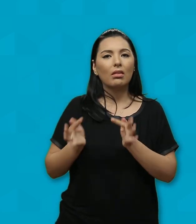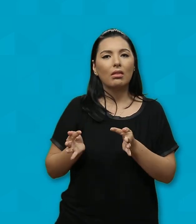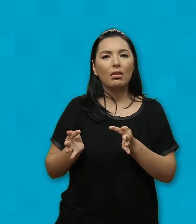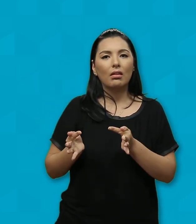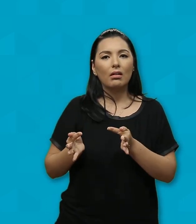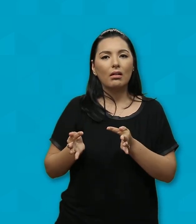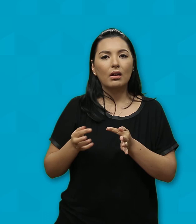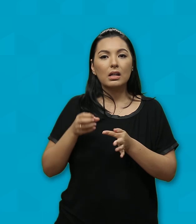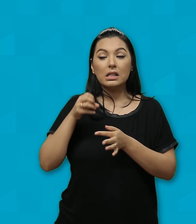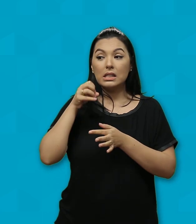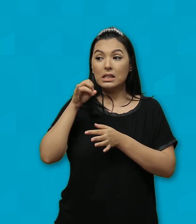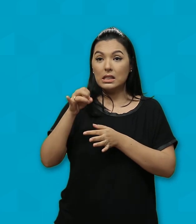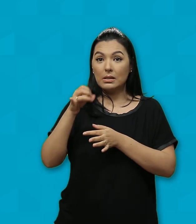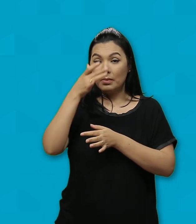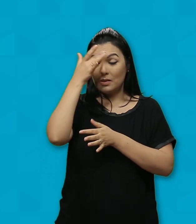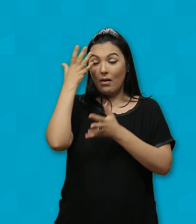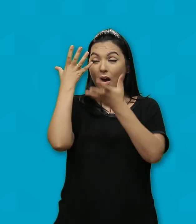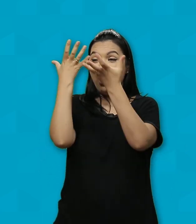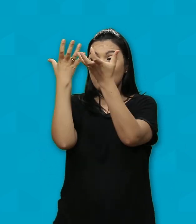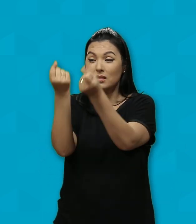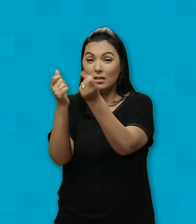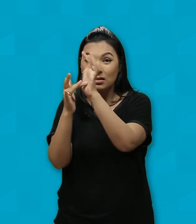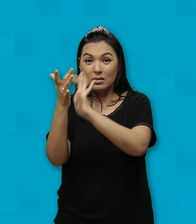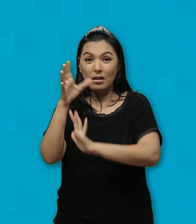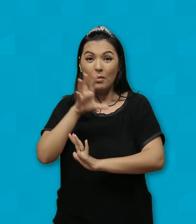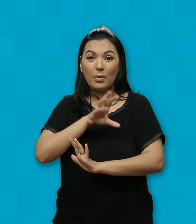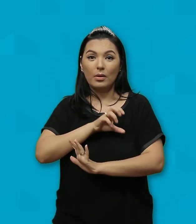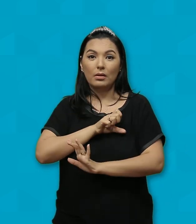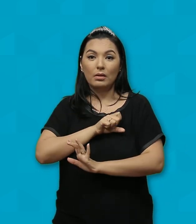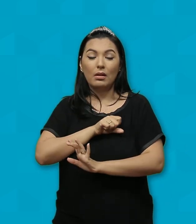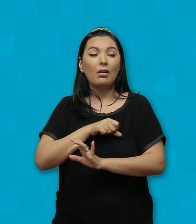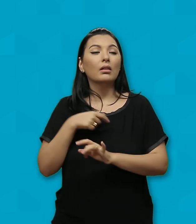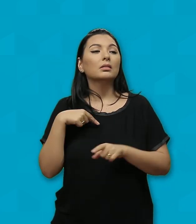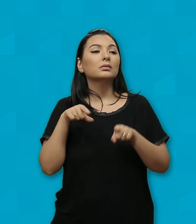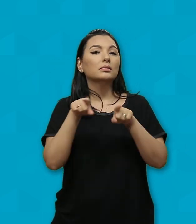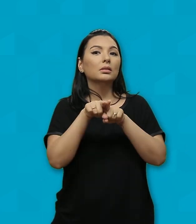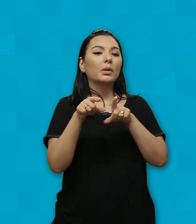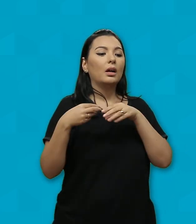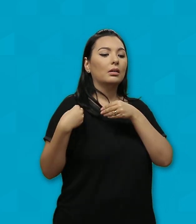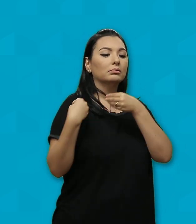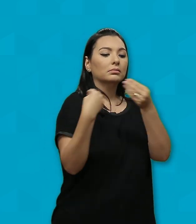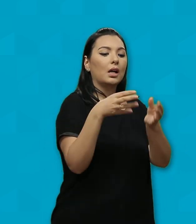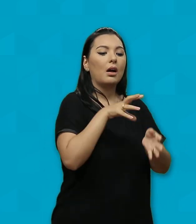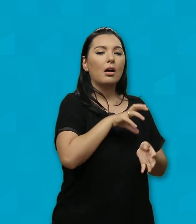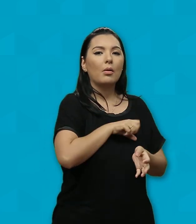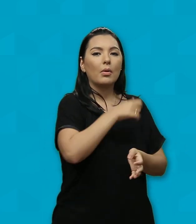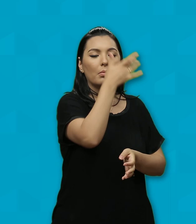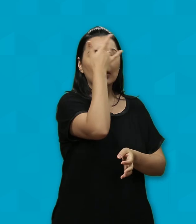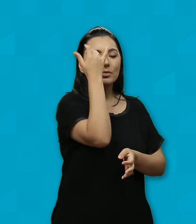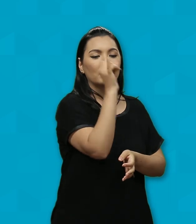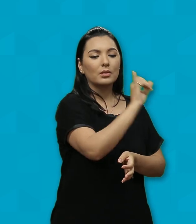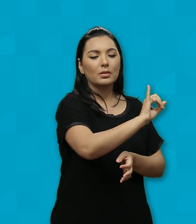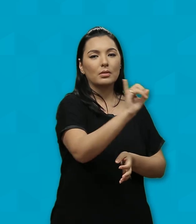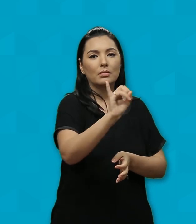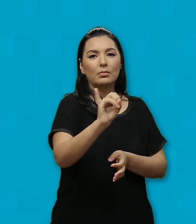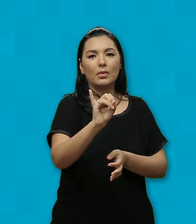a cruz de Jesus por amor Também oferecerá amor Para ajudar seus irmãos A carregarem suas cruzes